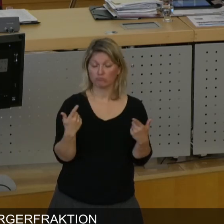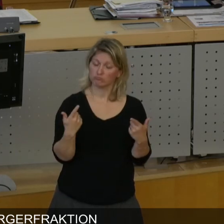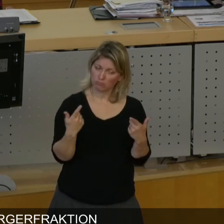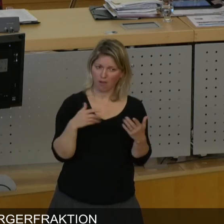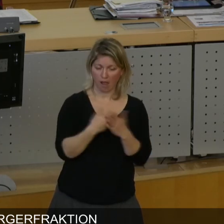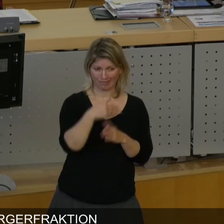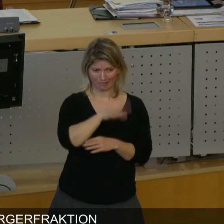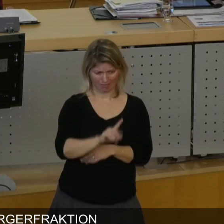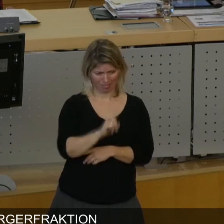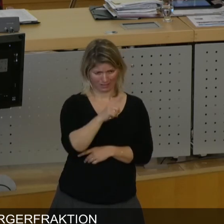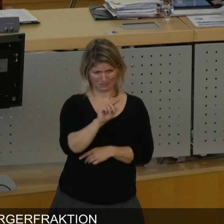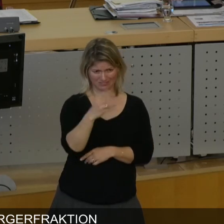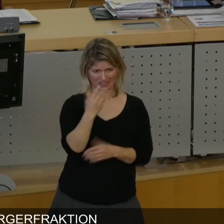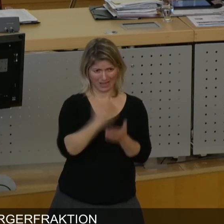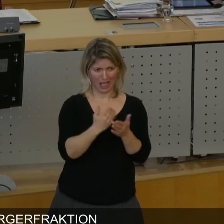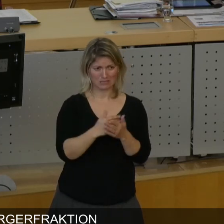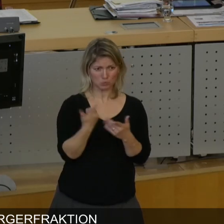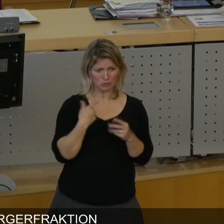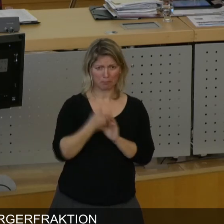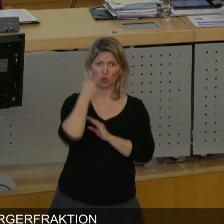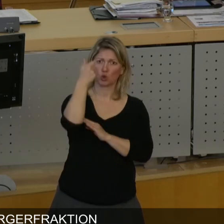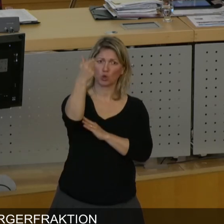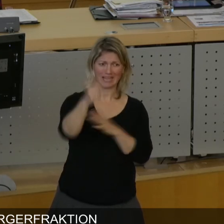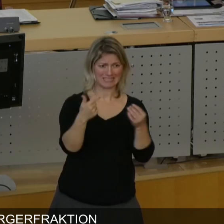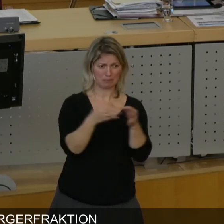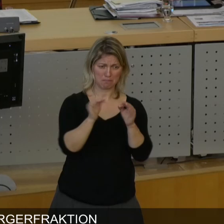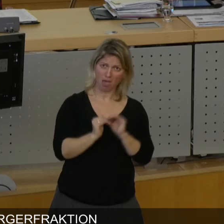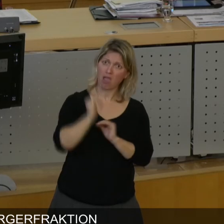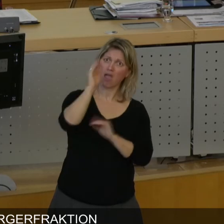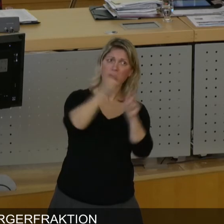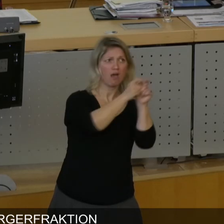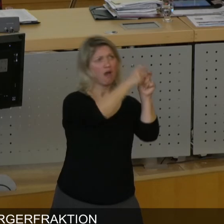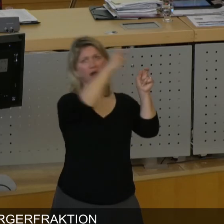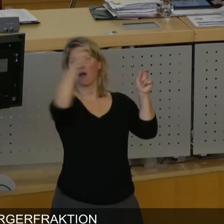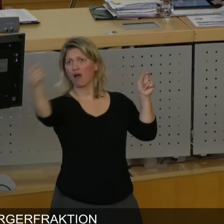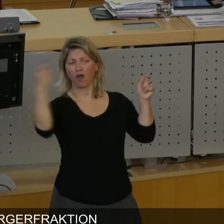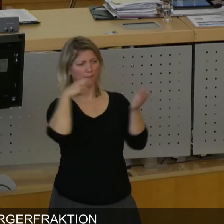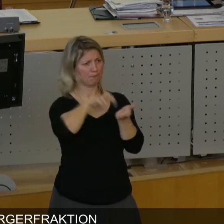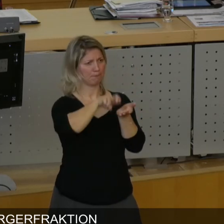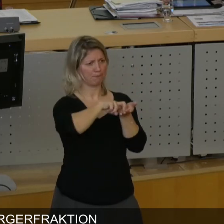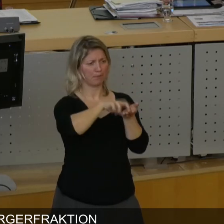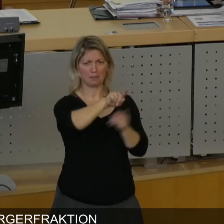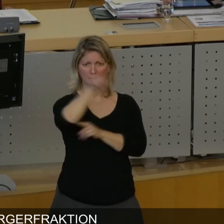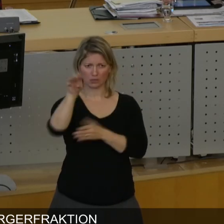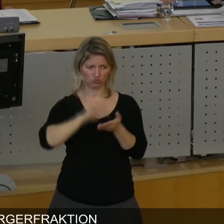der ersten bis vierten Klasse über diese sieben Meter hohe Brücke gehen, um zur Schule zu kommen. Das ist sowas von abwegig, das kann nicht sein.